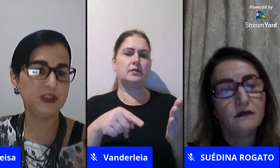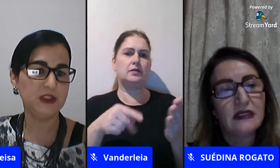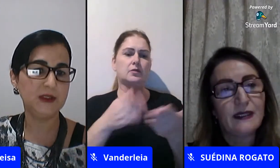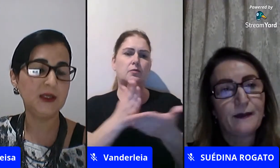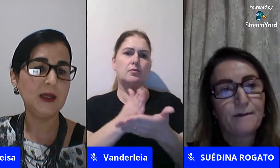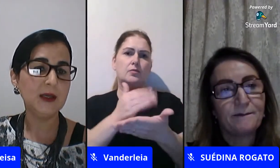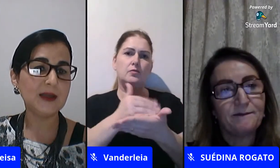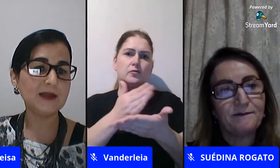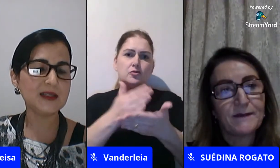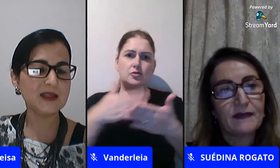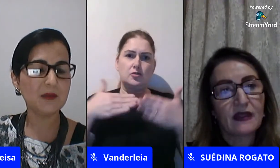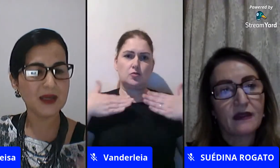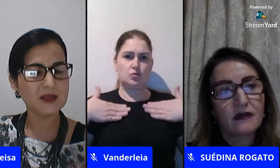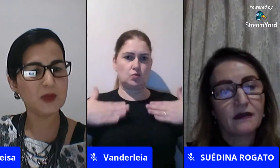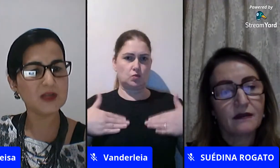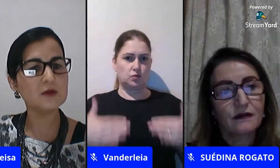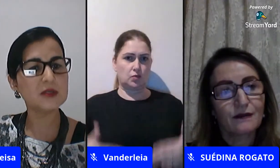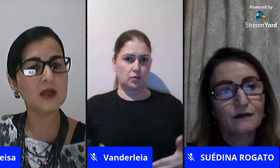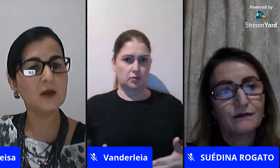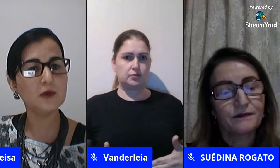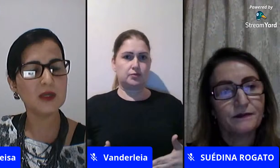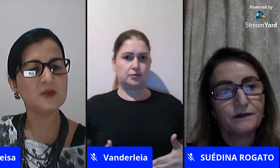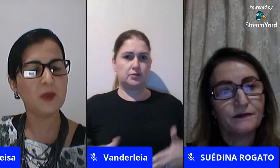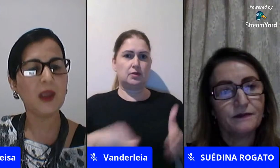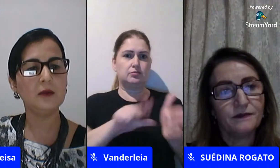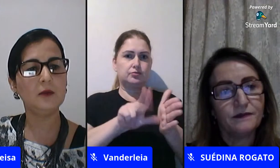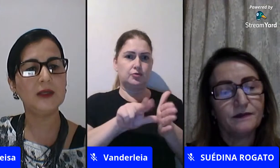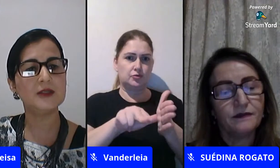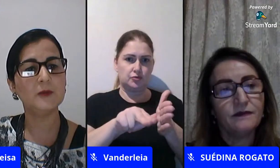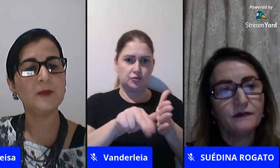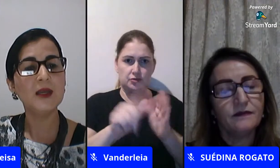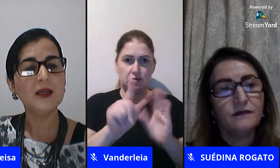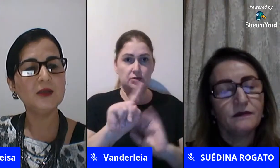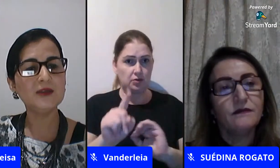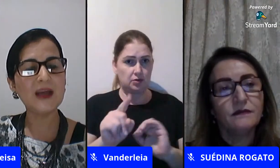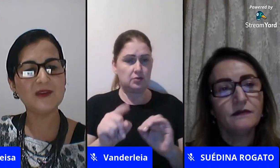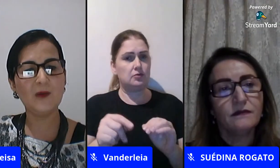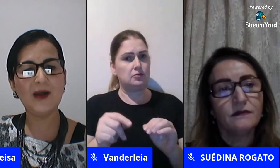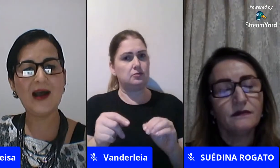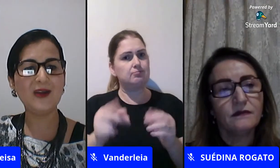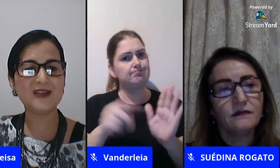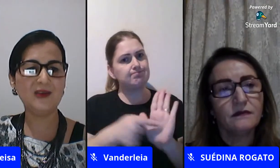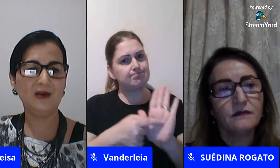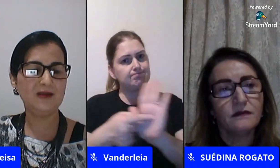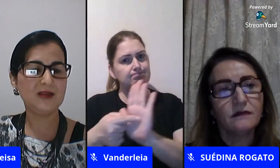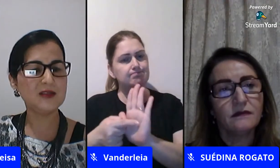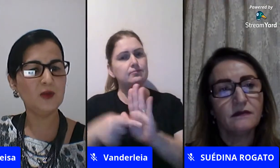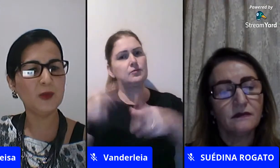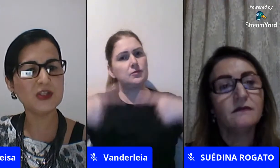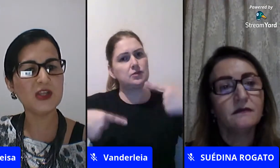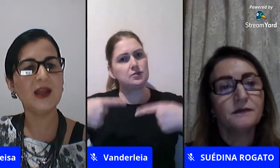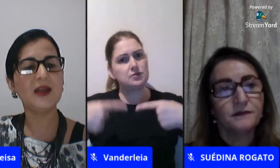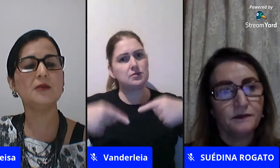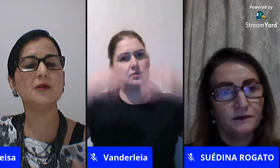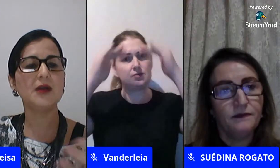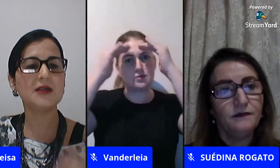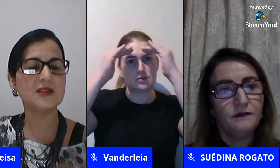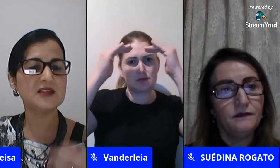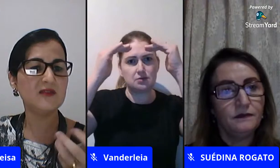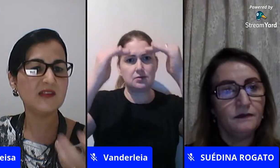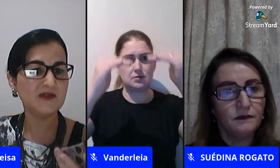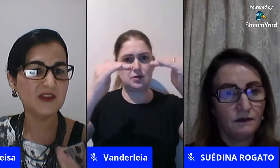biologia né trazer mais pra discussão do respeito mesmo e não dá pra ser uma aula só tem que ser um projeto